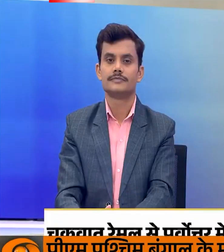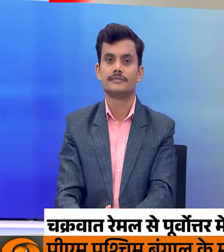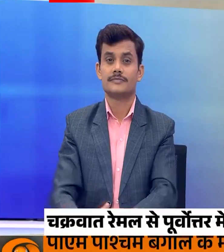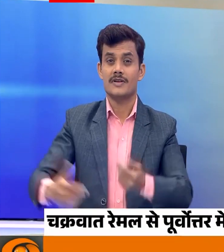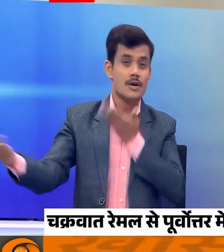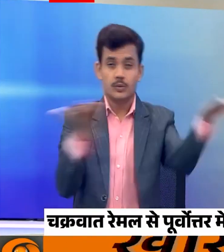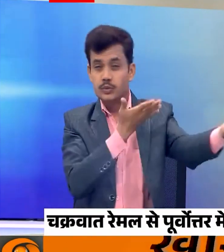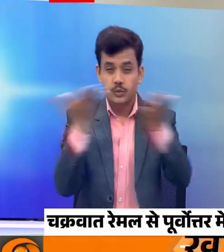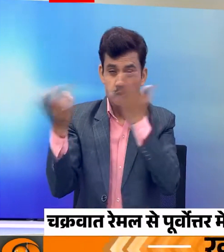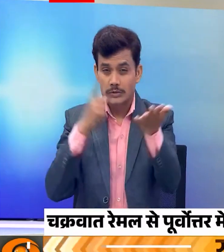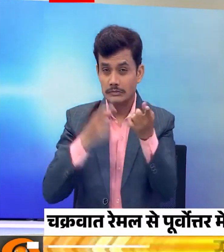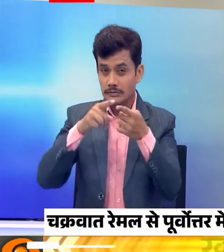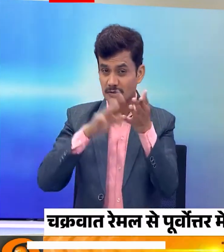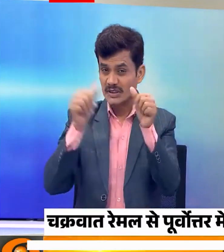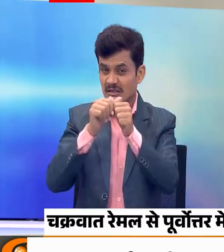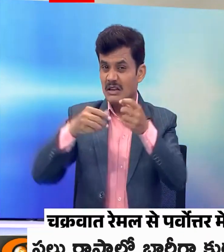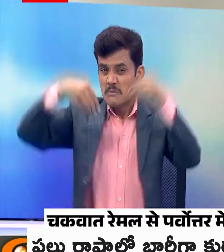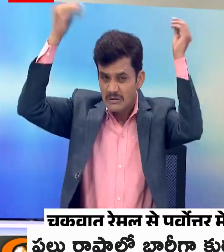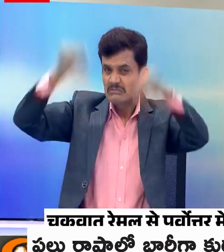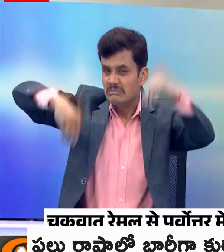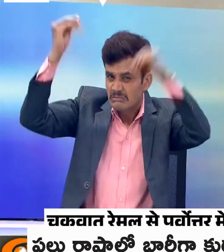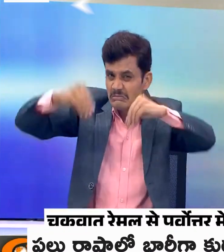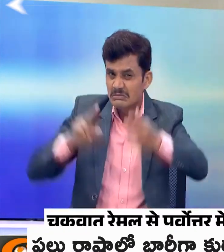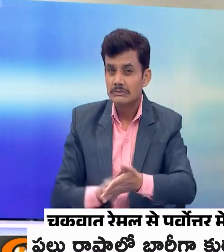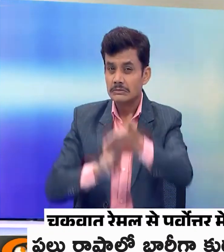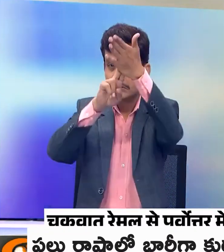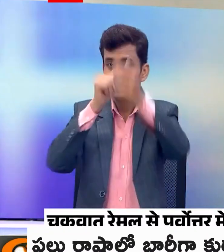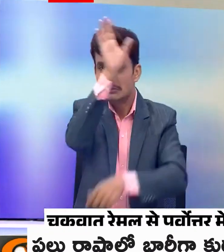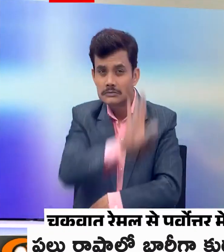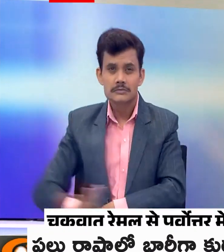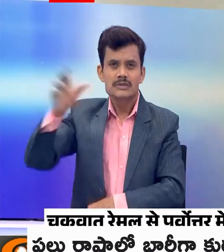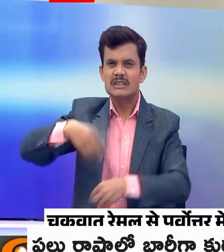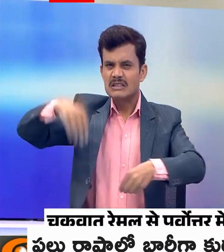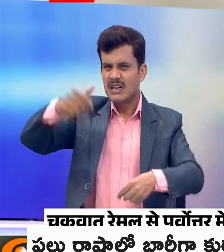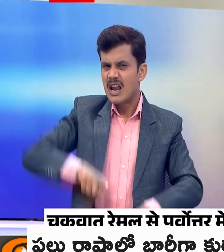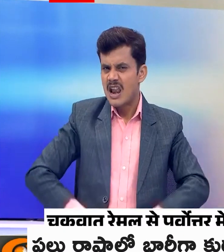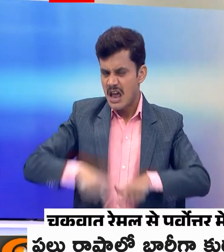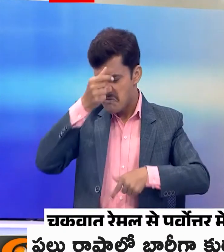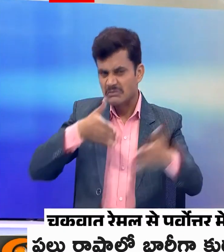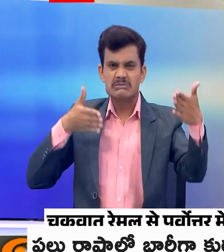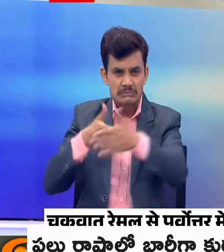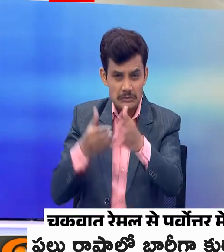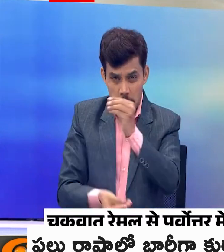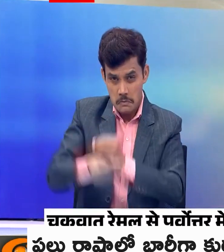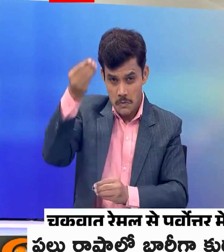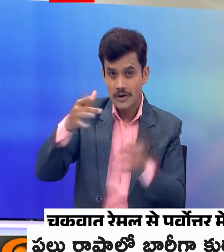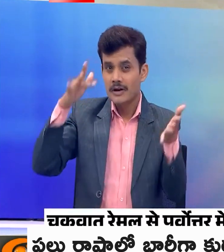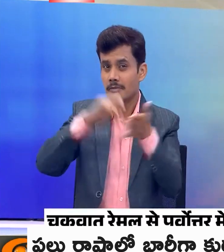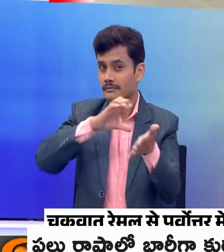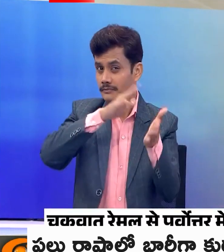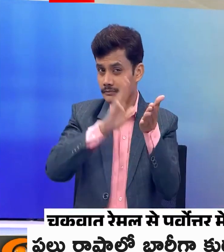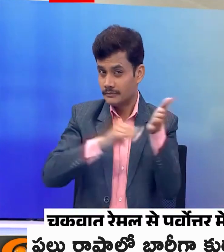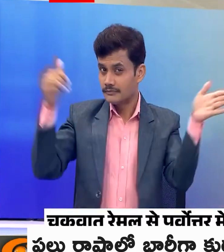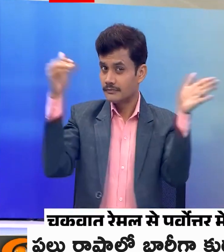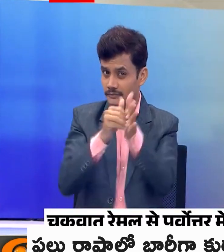चक्रवात रेमल की कारण हुई भारी वर्षा से पुर्वोत्तर भारत के इलाकों में जन जीवन अस्तव्यस्त मिजोरम में भूस्खलन से मरने